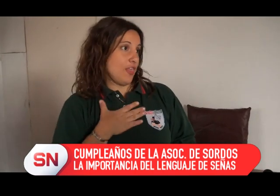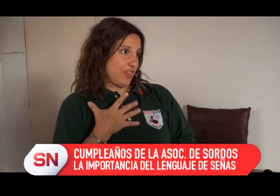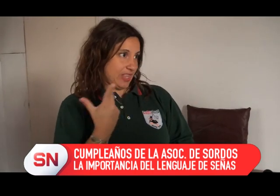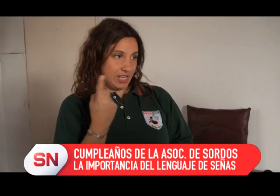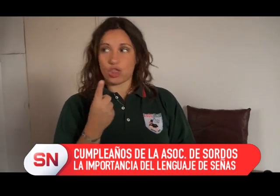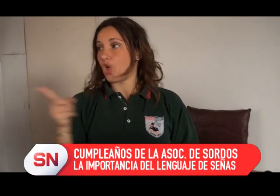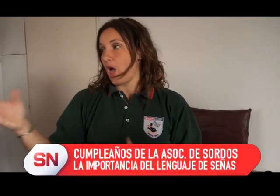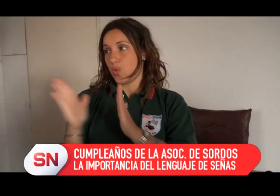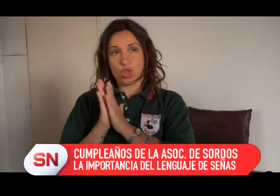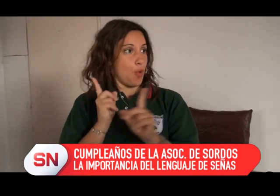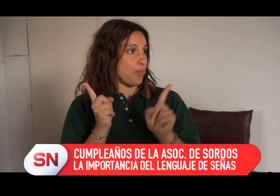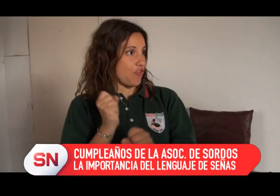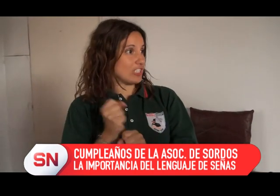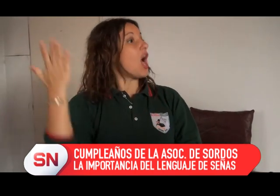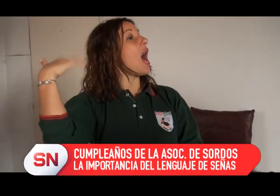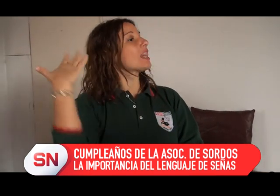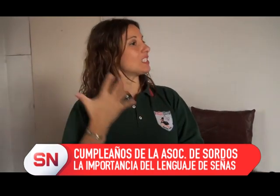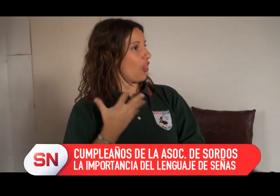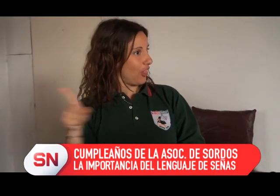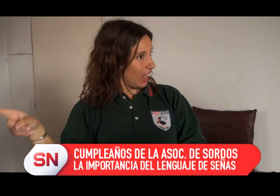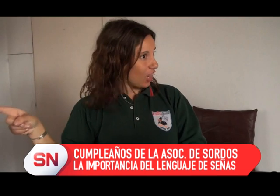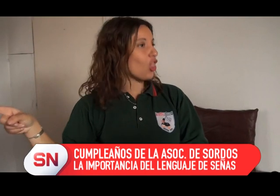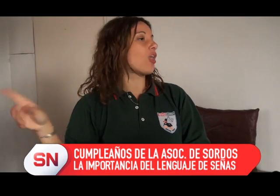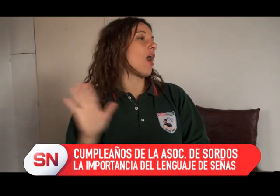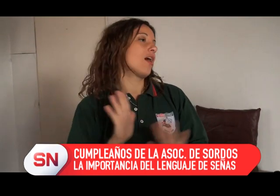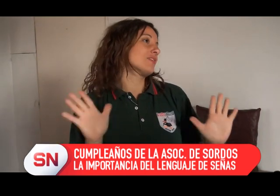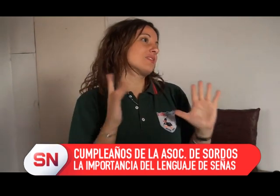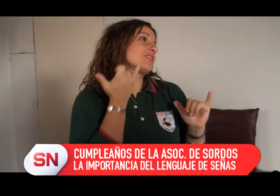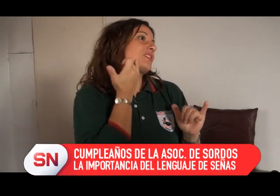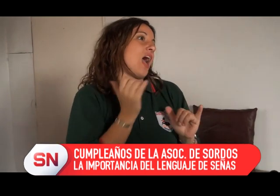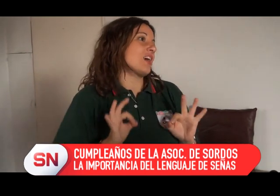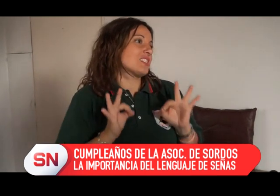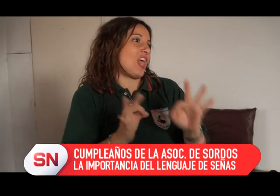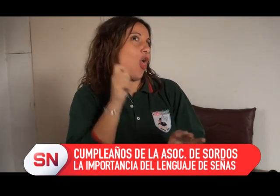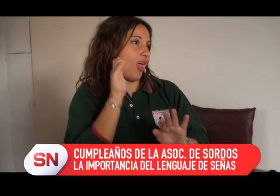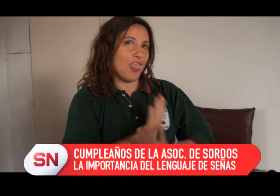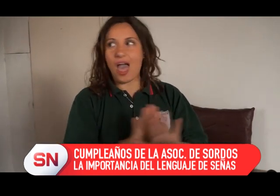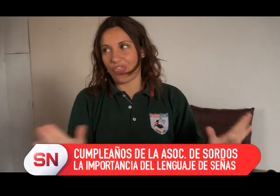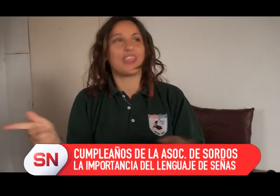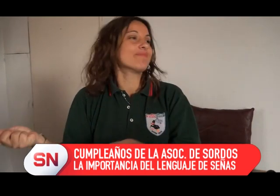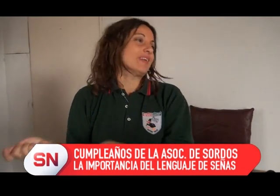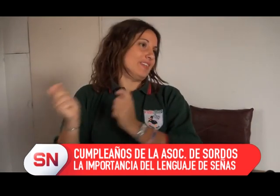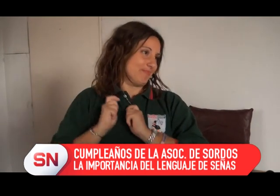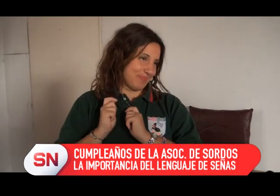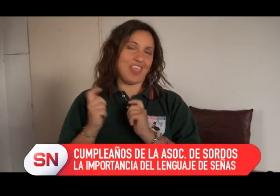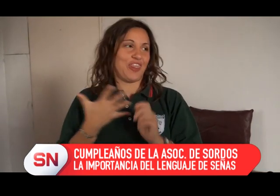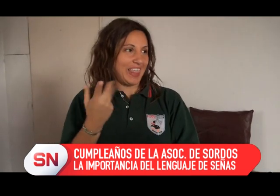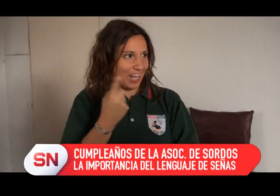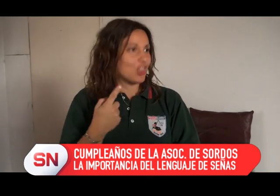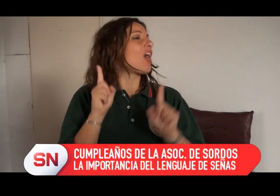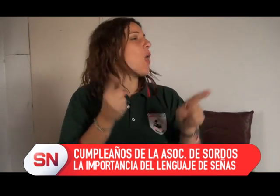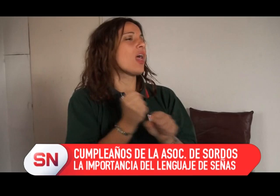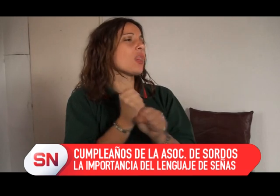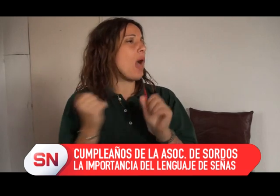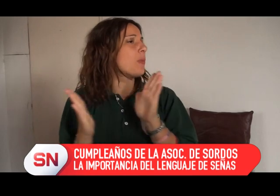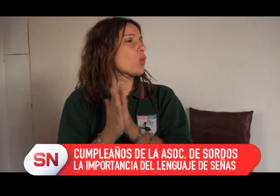Está bien organizado, ella es la directora de los cursos de lengua de señas, ella antes era la directora de los cursos, bueno, hasta que se jubiló,